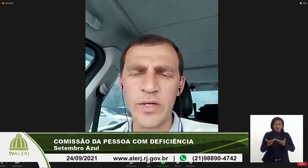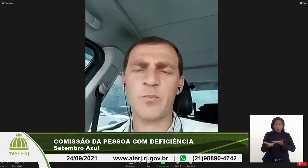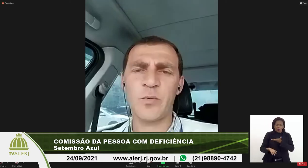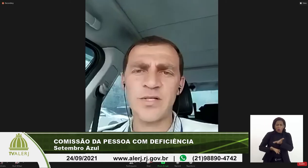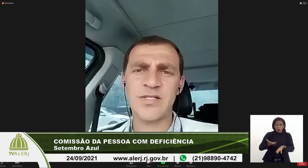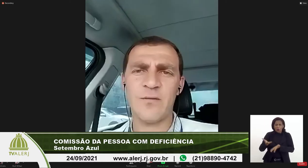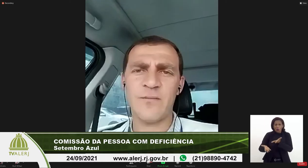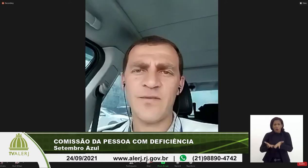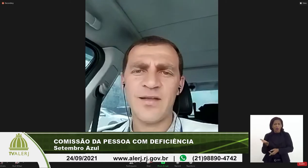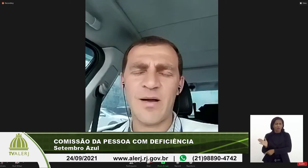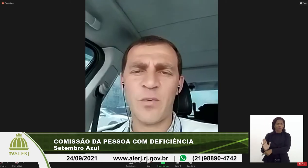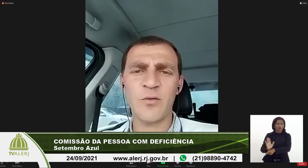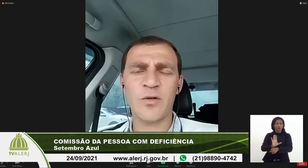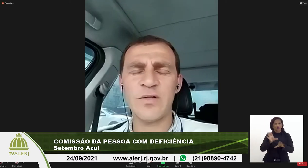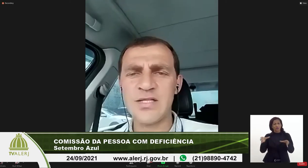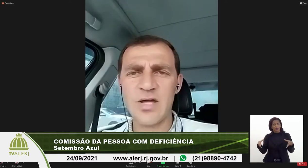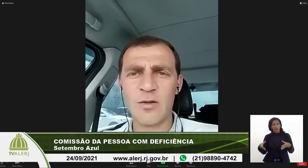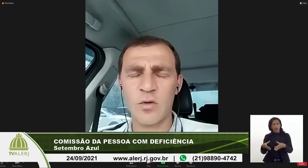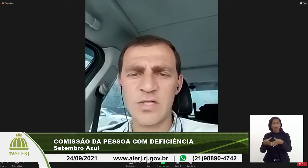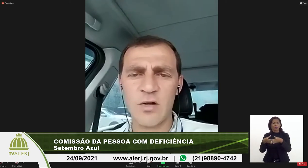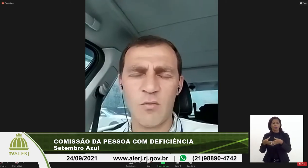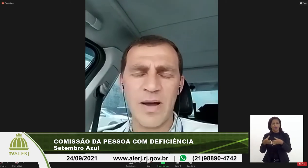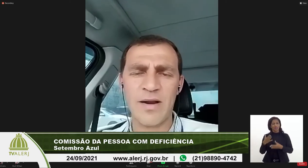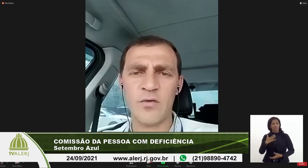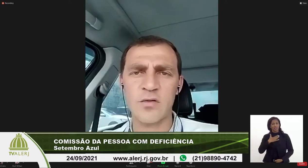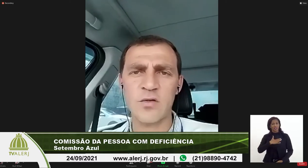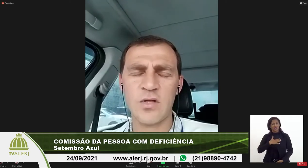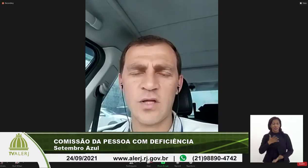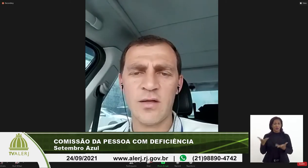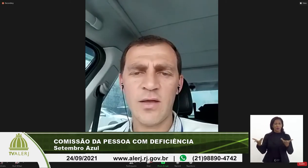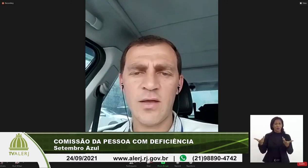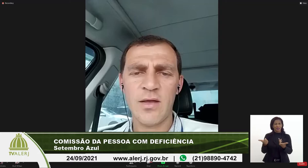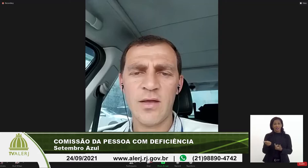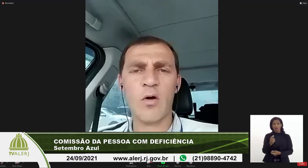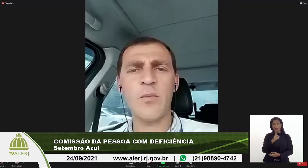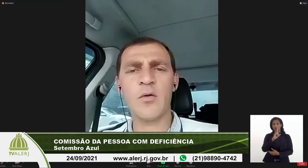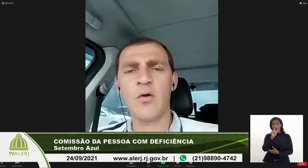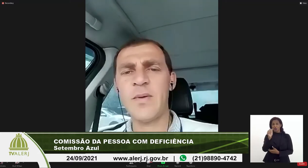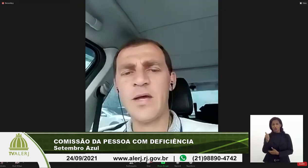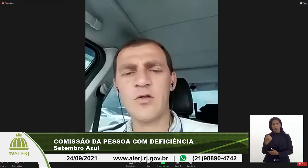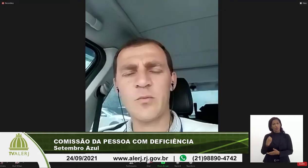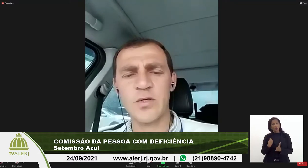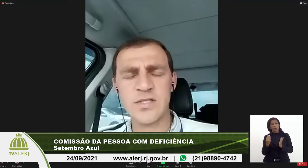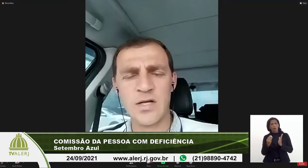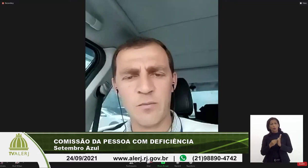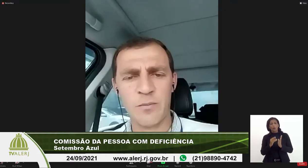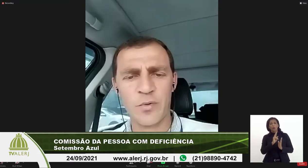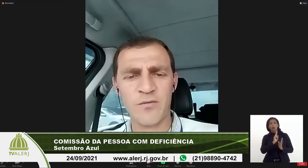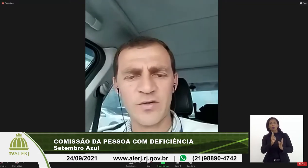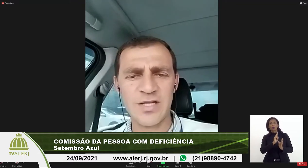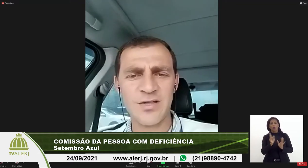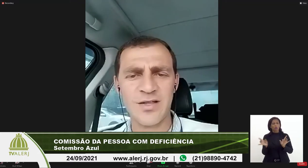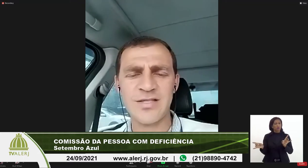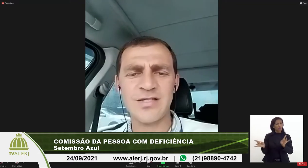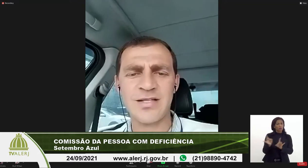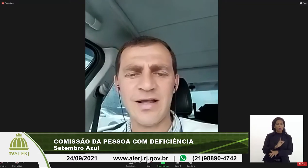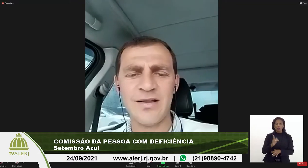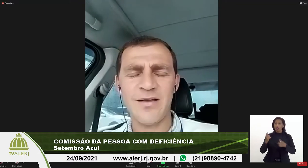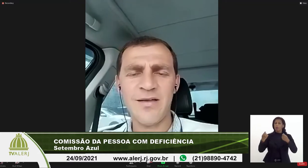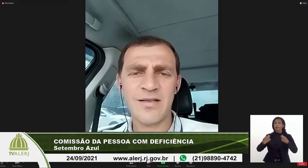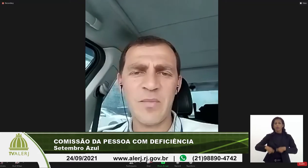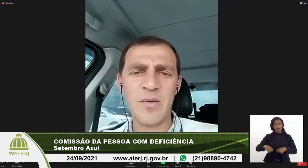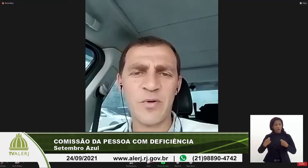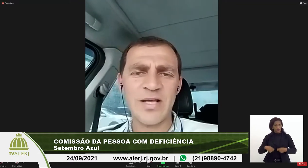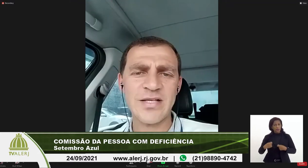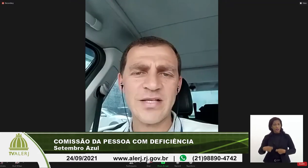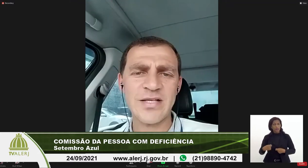disposição. Tá bom? Então, eu desejo a todos um maravilhoso dia e coloco o meu nome aí à disposição para o que vocês necessitarem